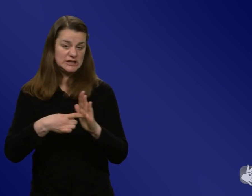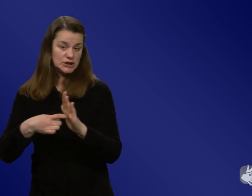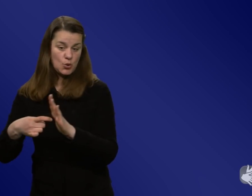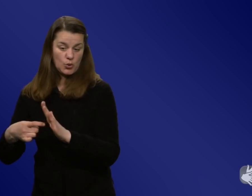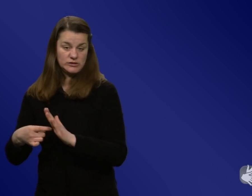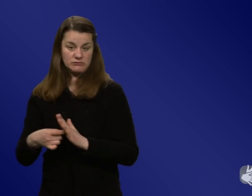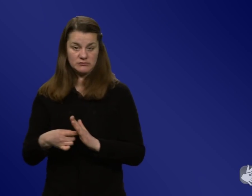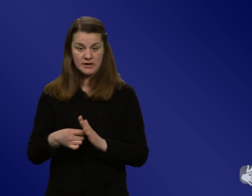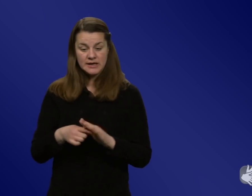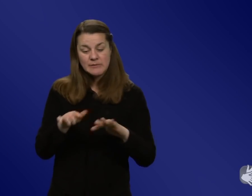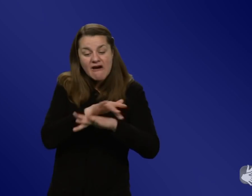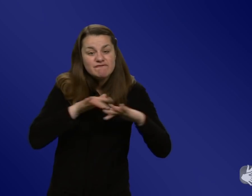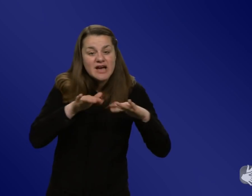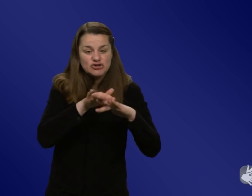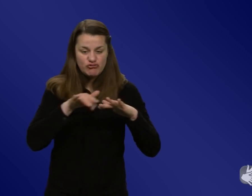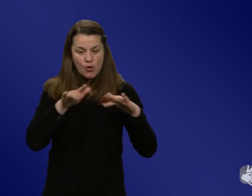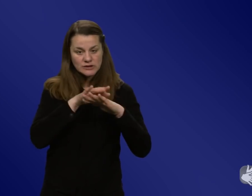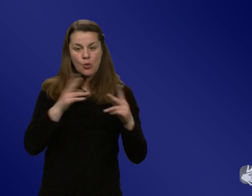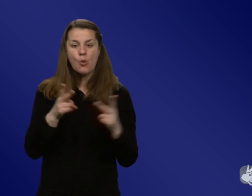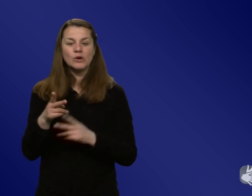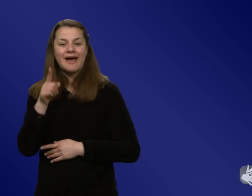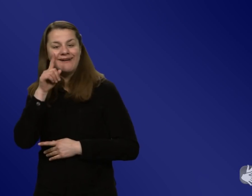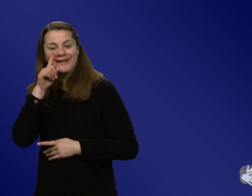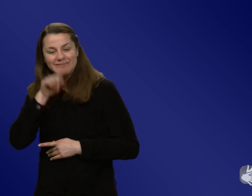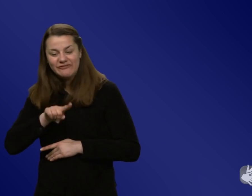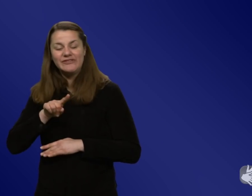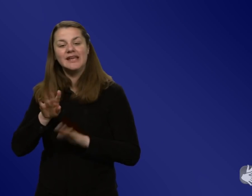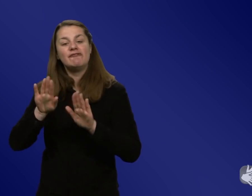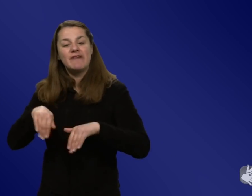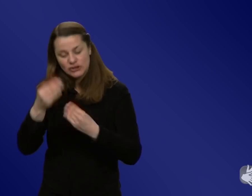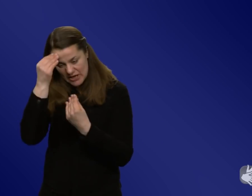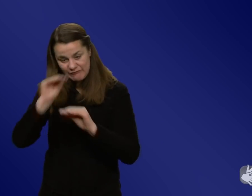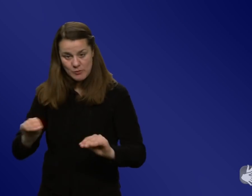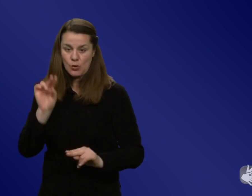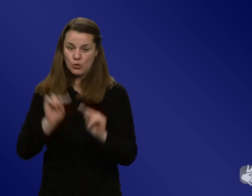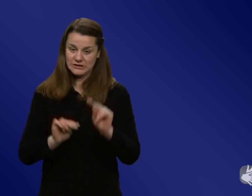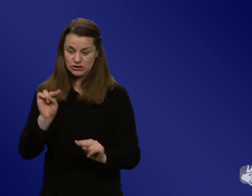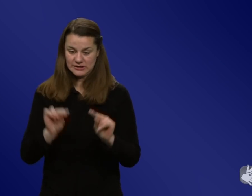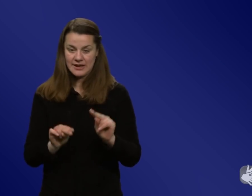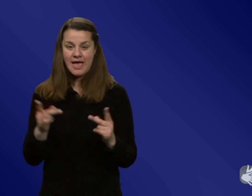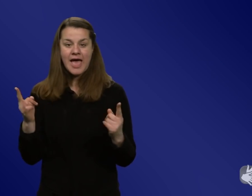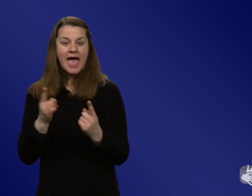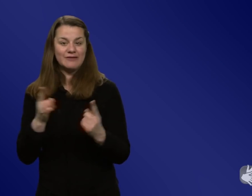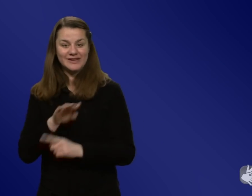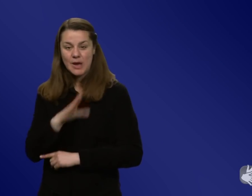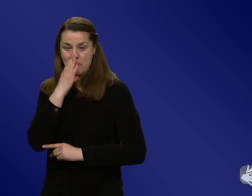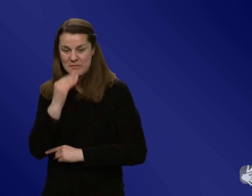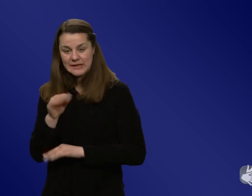Verschwörungserzählungen und Desinformation und Fehlinformationen. Also wird was gezielt verbreitet oder Fehlinformationen vielleicht auch